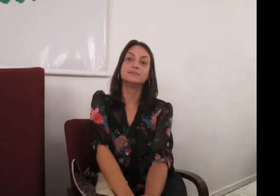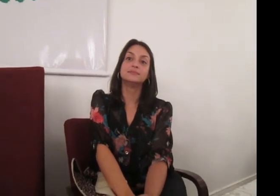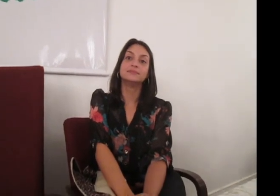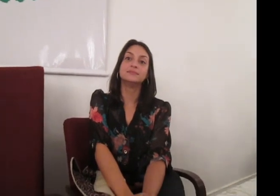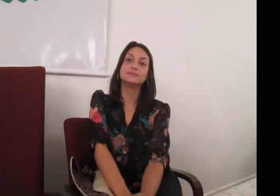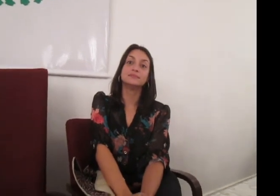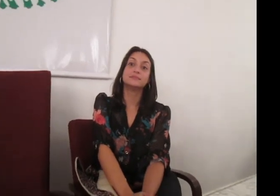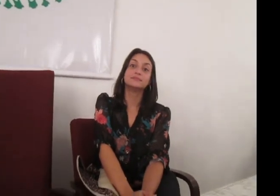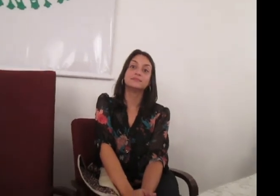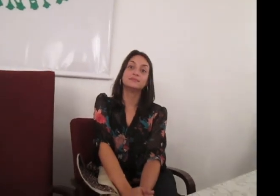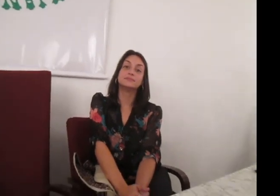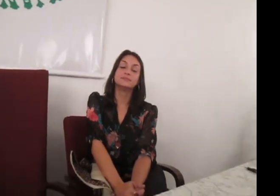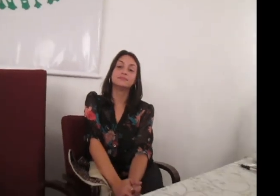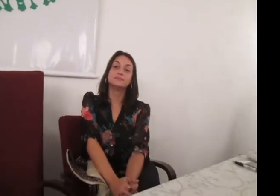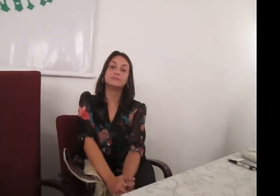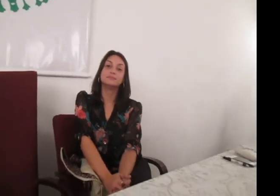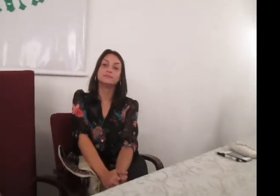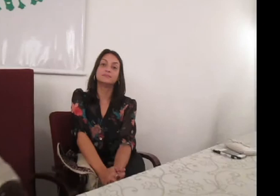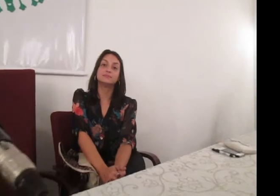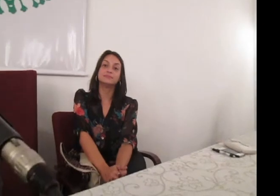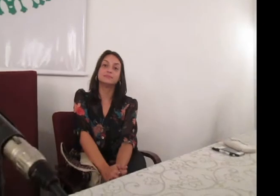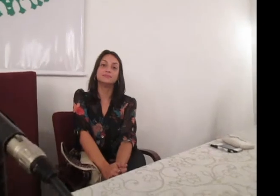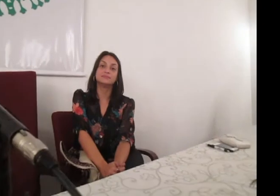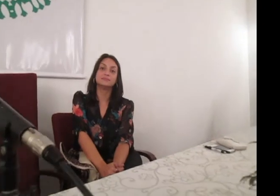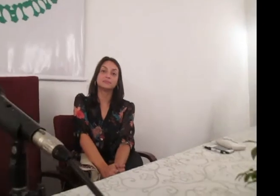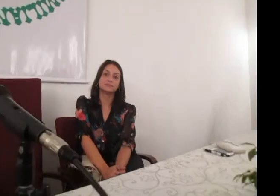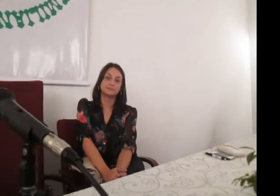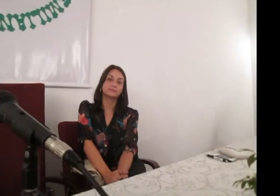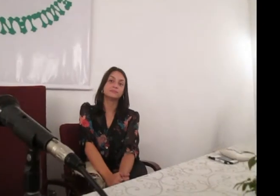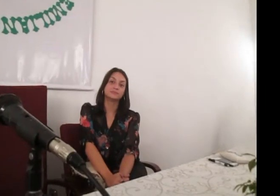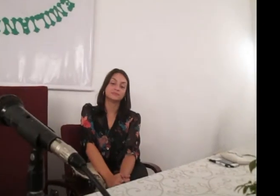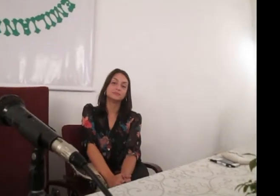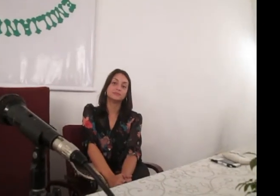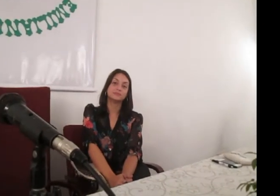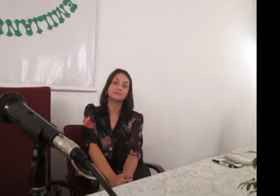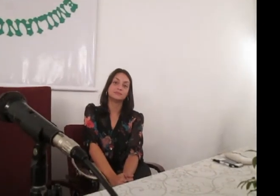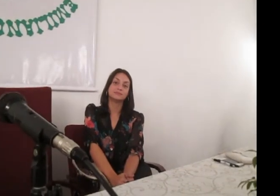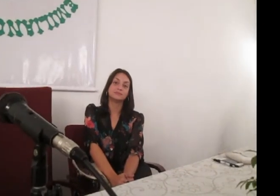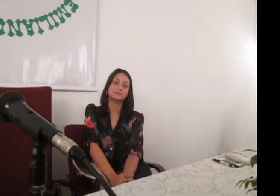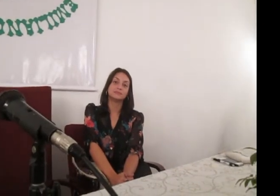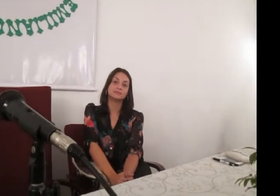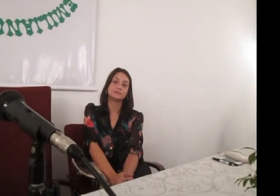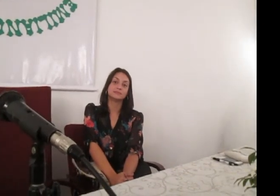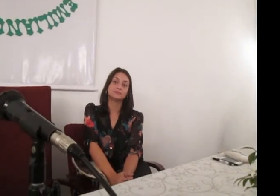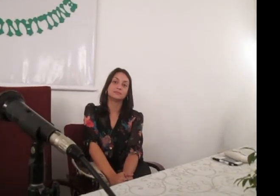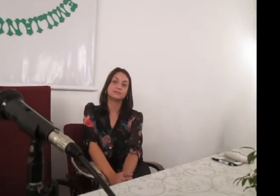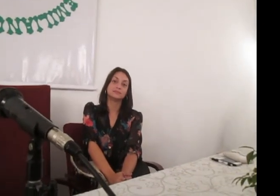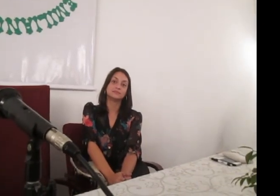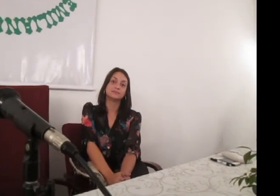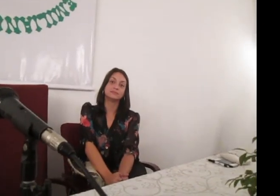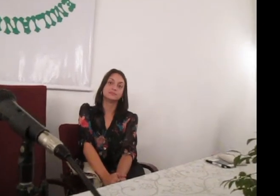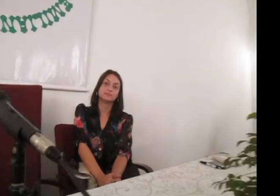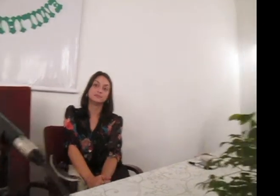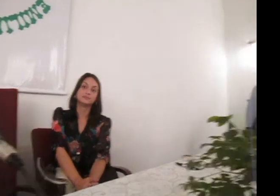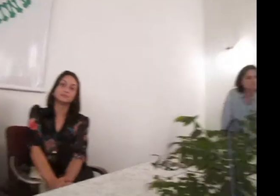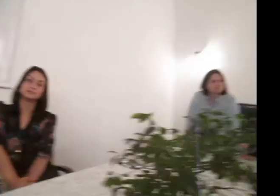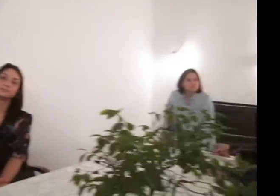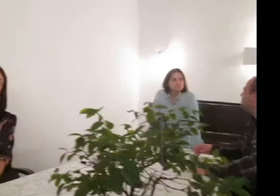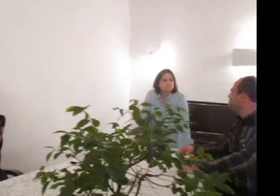Suíça agora. Então, nós estamos com um grupo muito bom de pessoas, inclusive os intérpretes do Cianê, tudo,